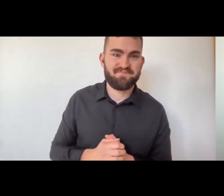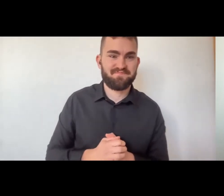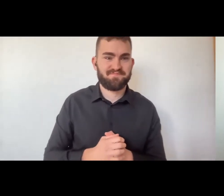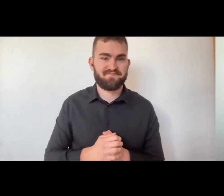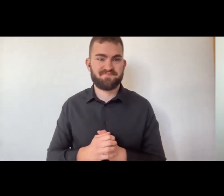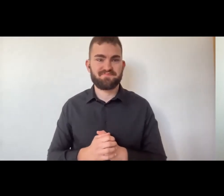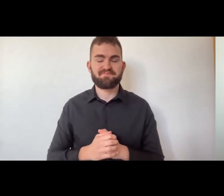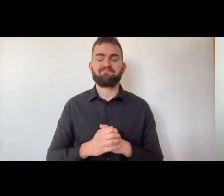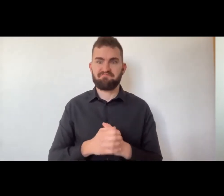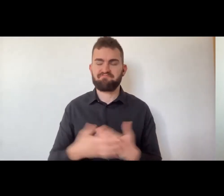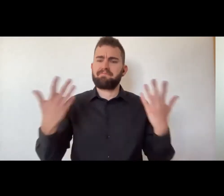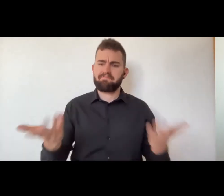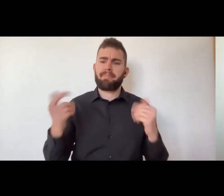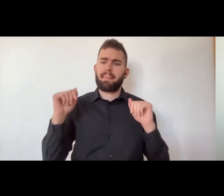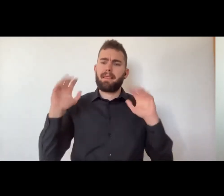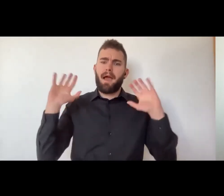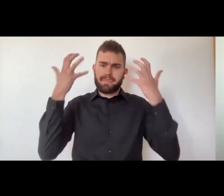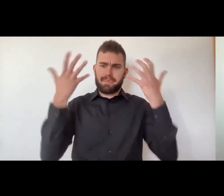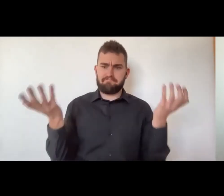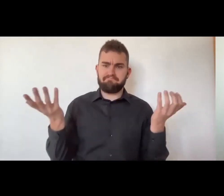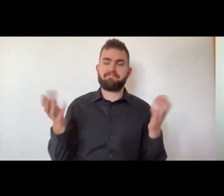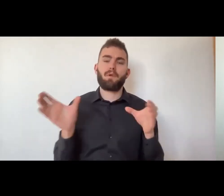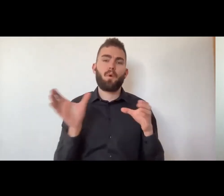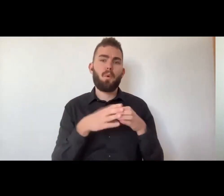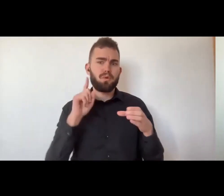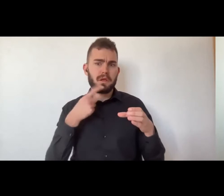Serve scoprire cosa potete esprimere.